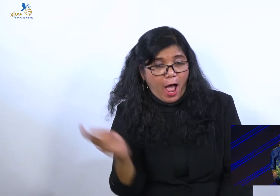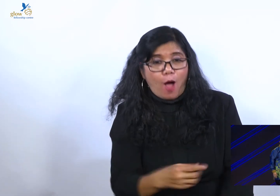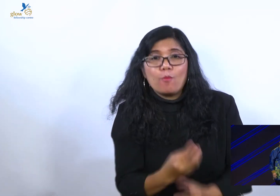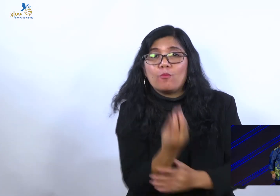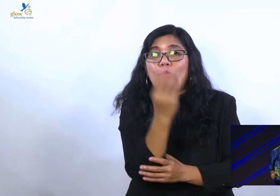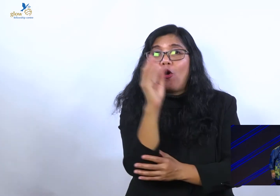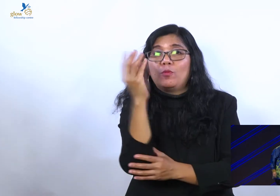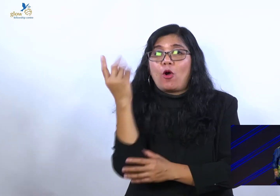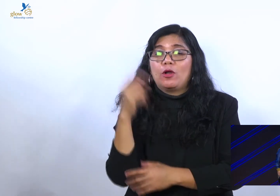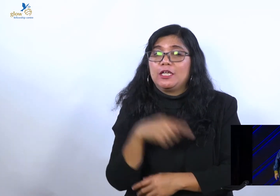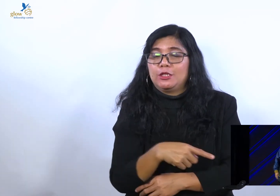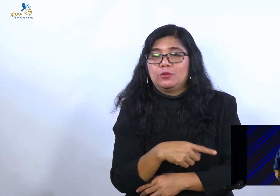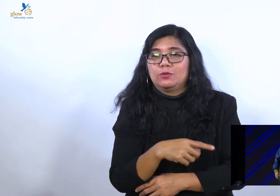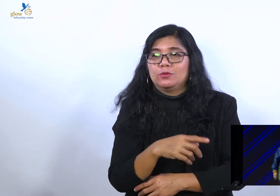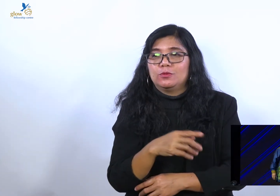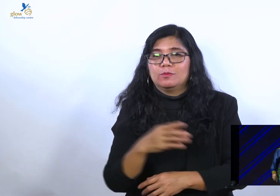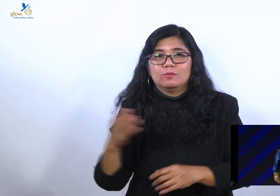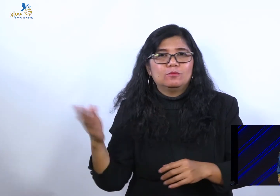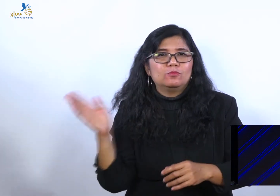Halo.